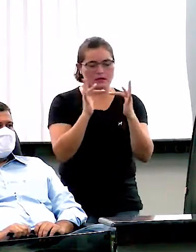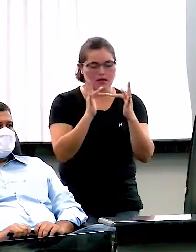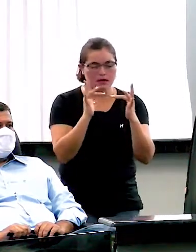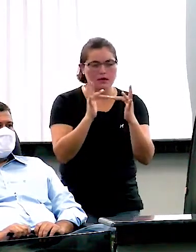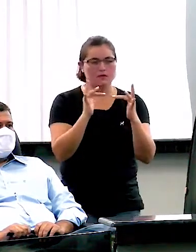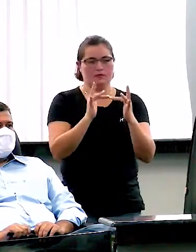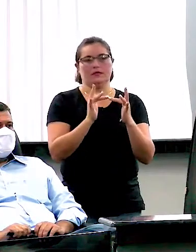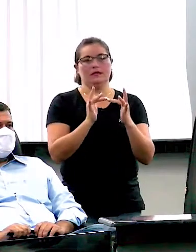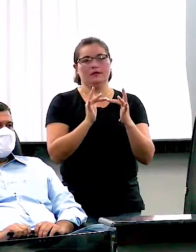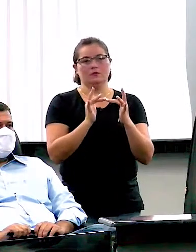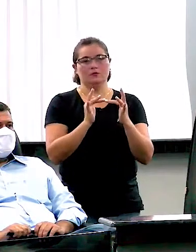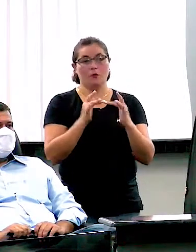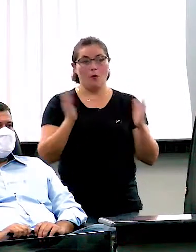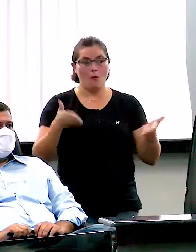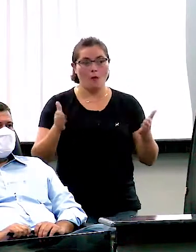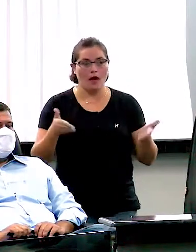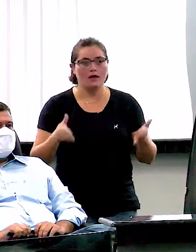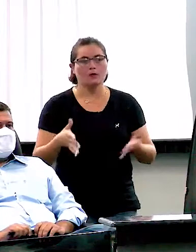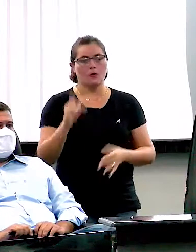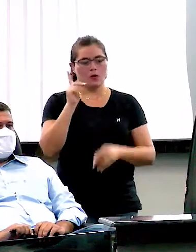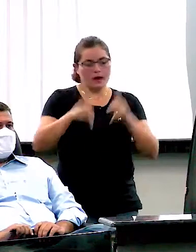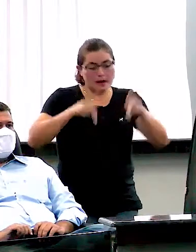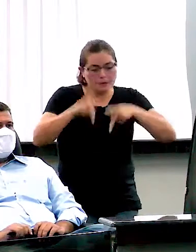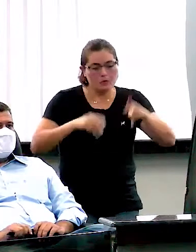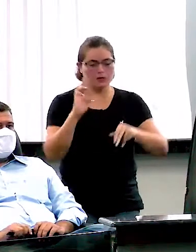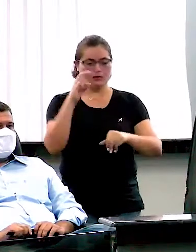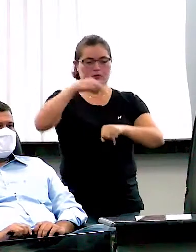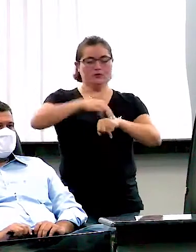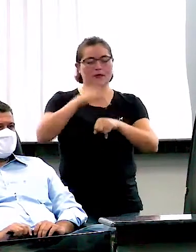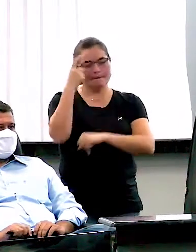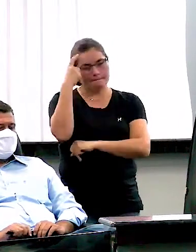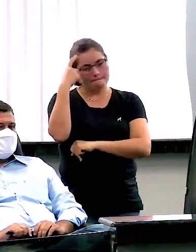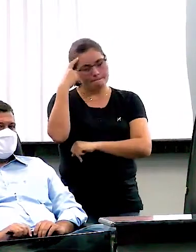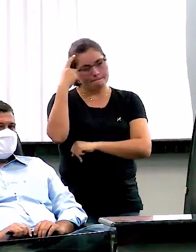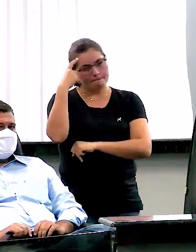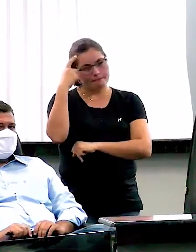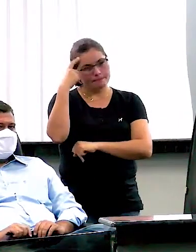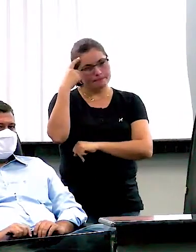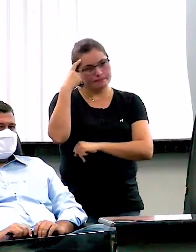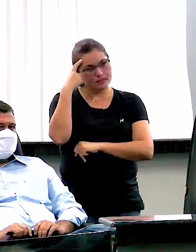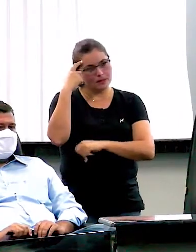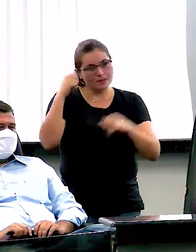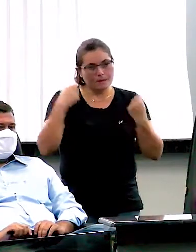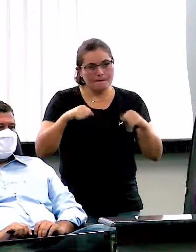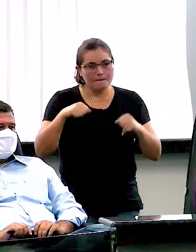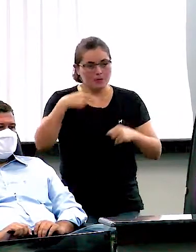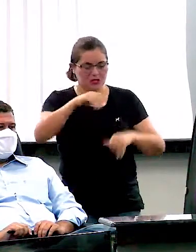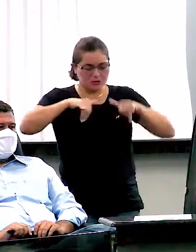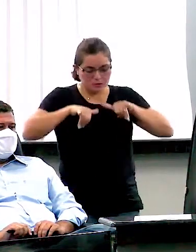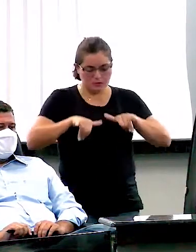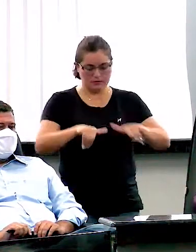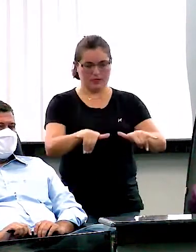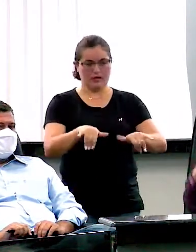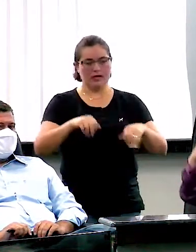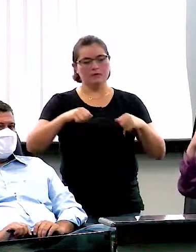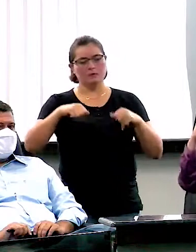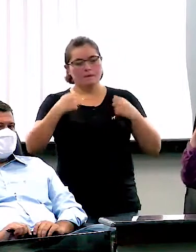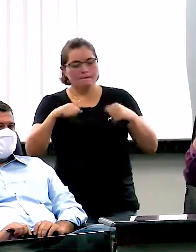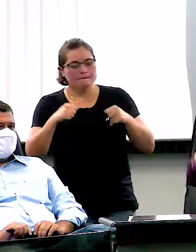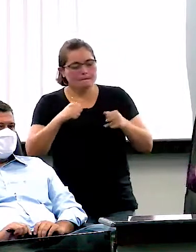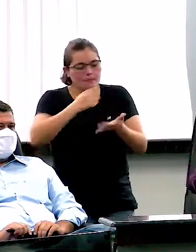hora da população de Rolim de Moura pensar muito, preciso ir no mercado, preciso ir na